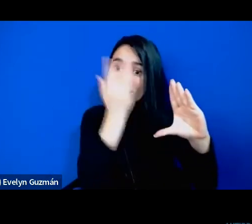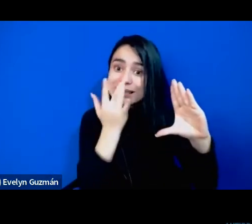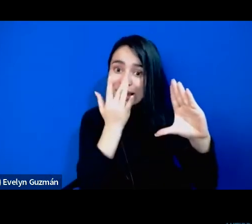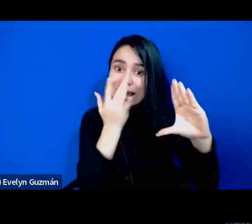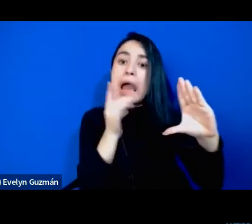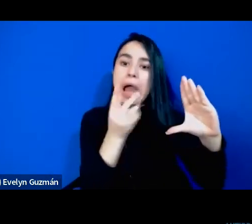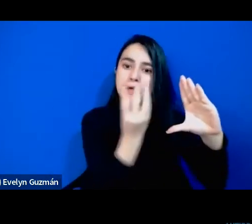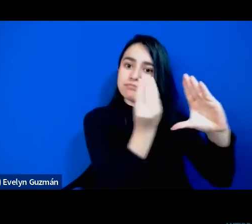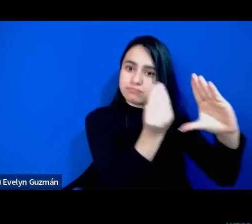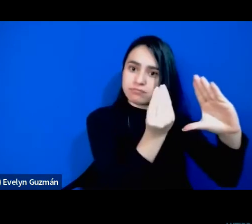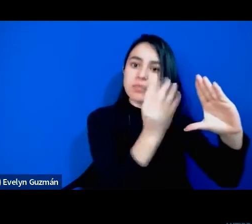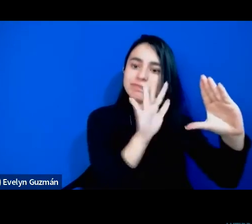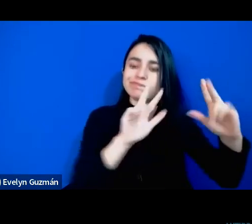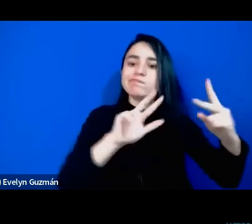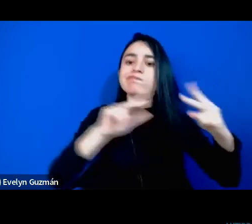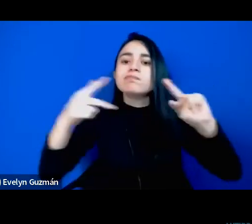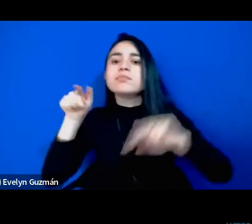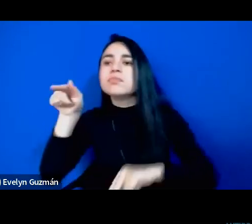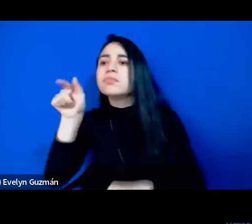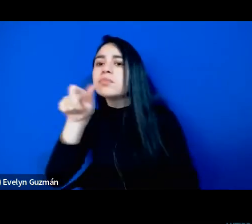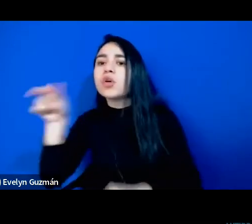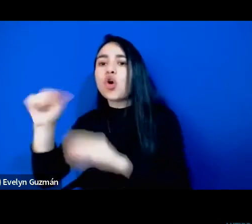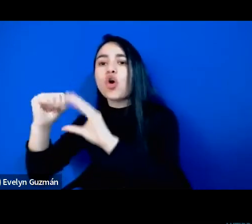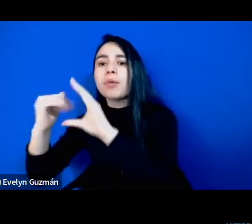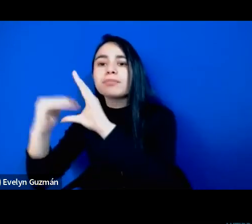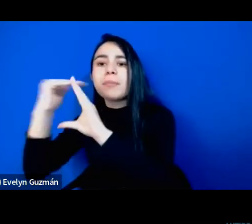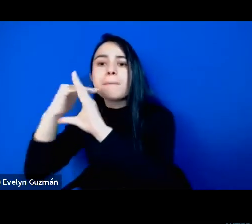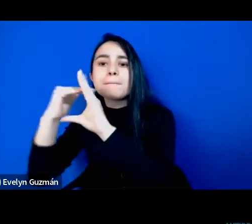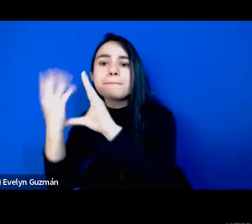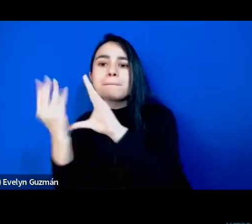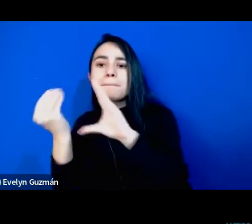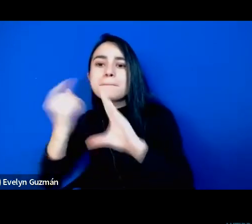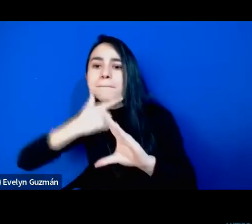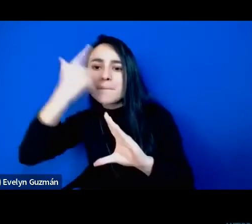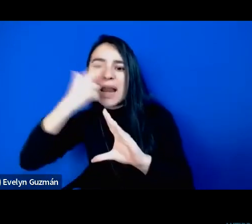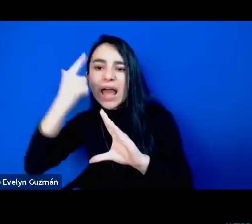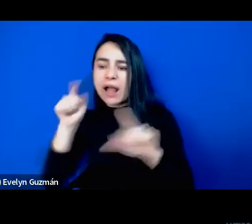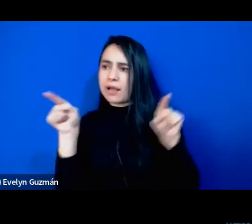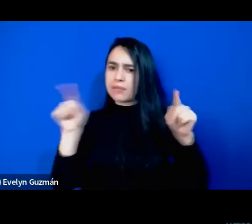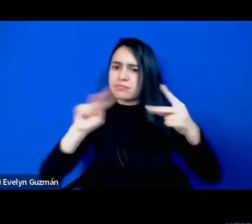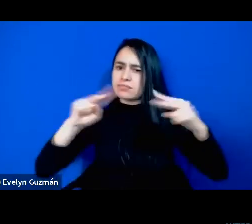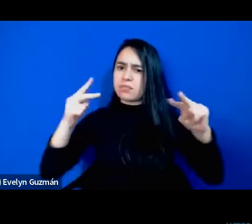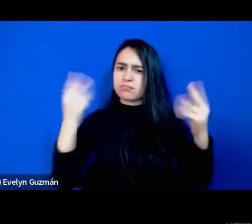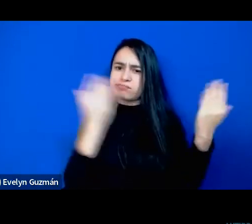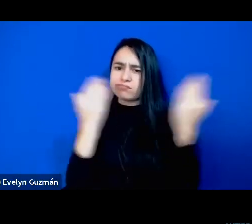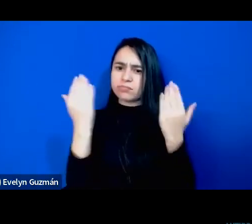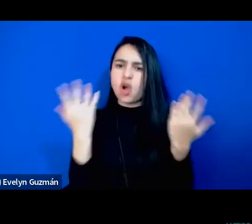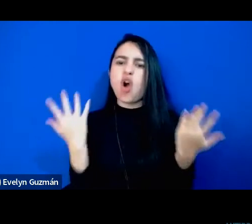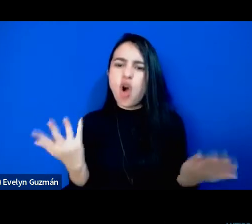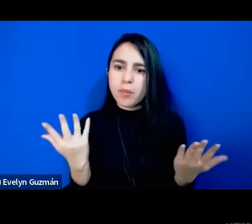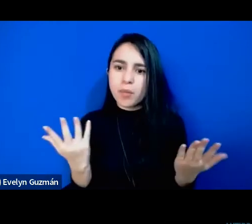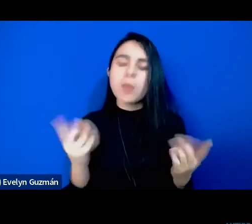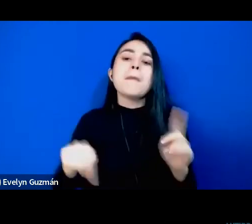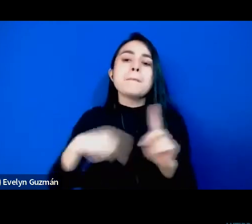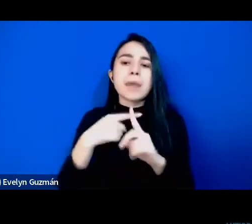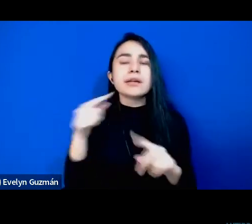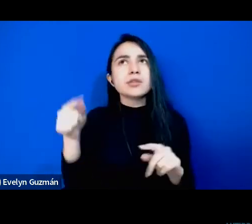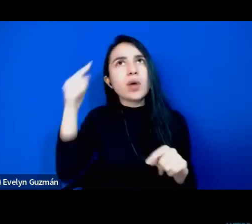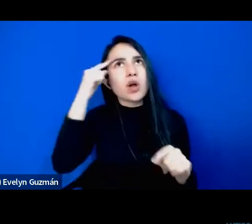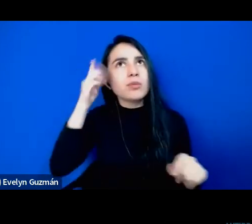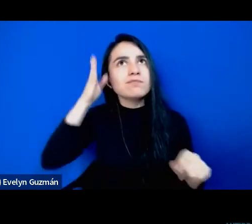con las clases medias brancas y cómo pensar horizontes alternativos y de